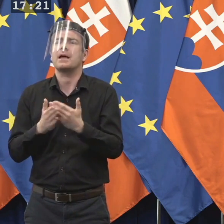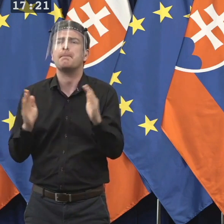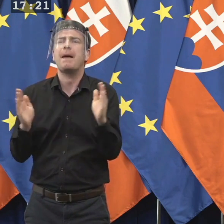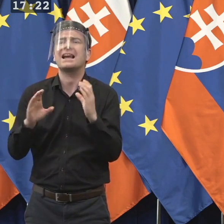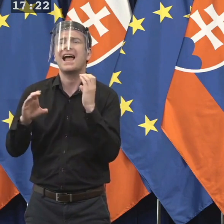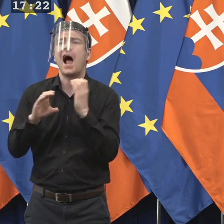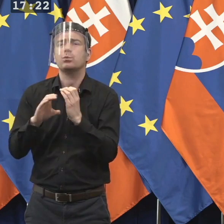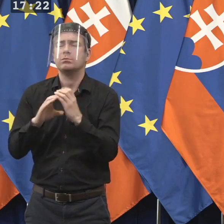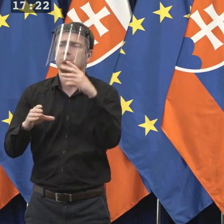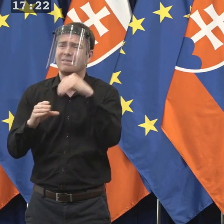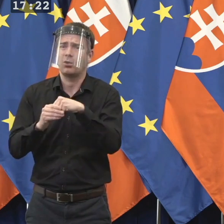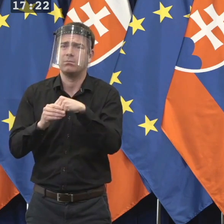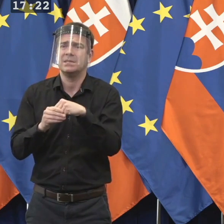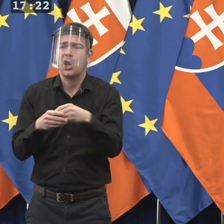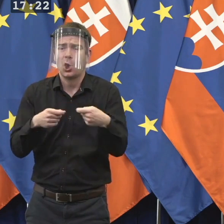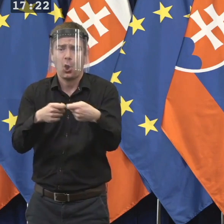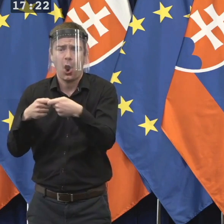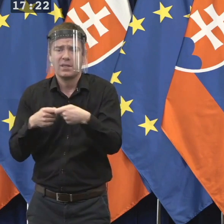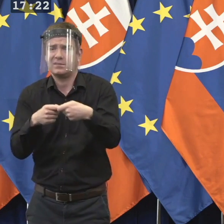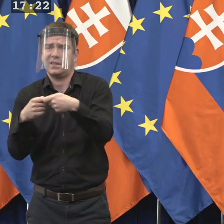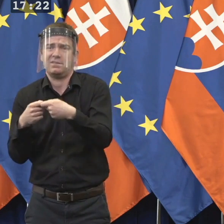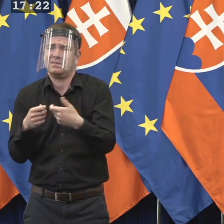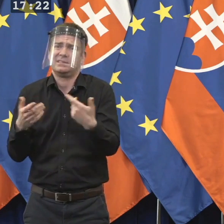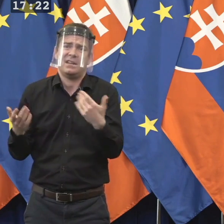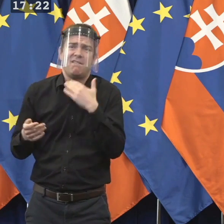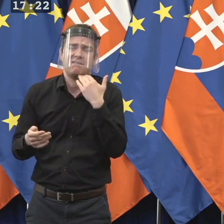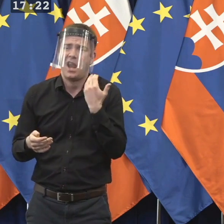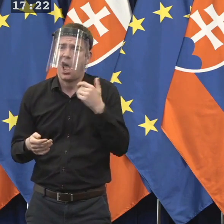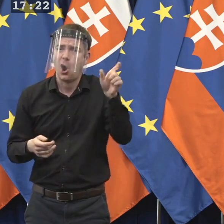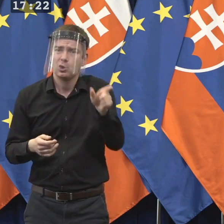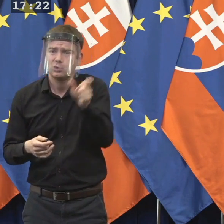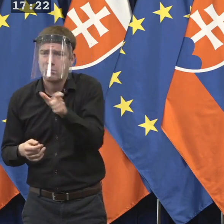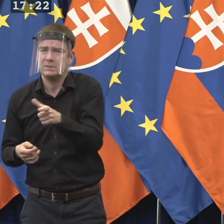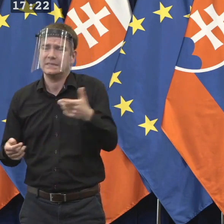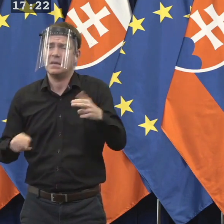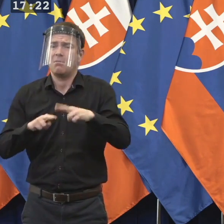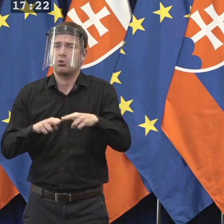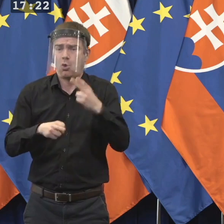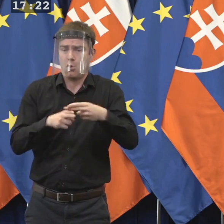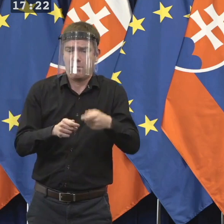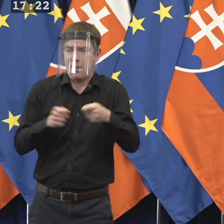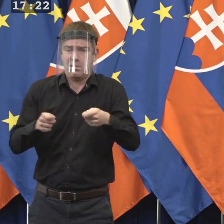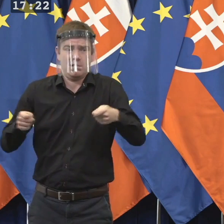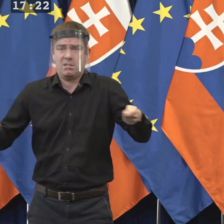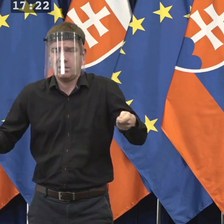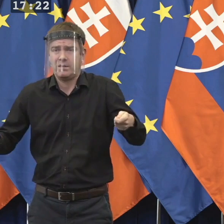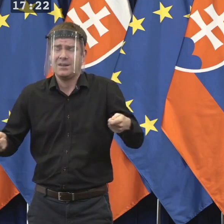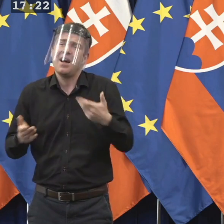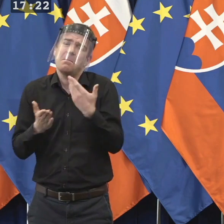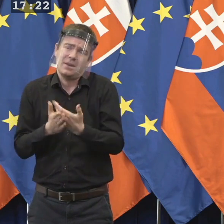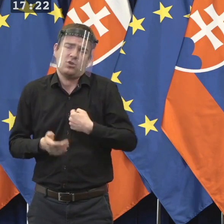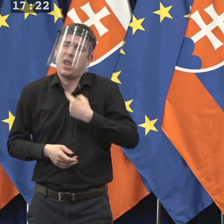spolu. Možno niektorá prišla do kontaktu, možno niektorá neprišla do kontaktu. Zatiaľ sa nám ukázala povinná štátna karanténa ako